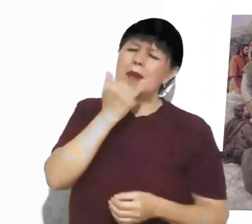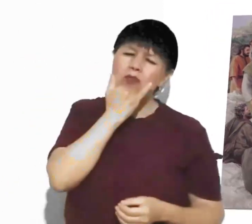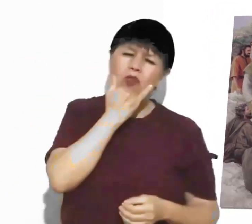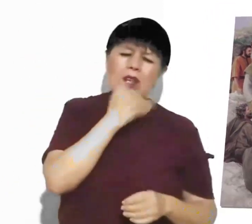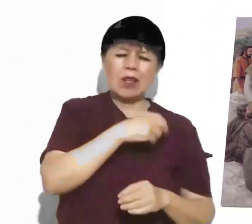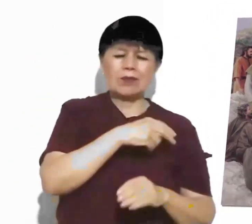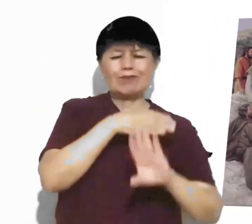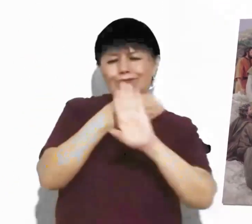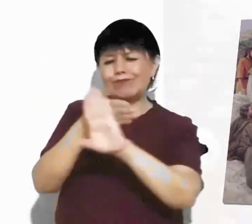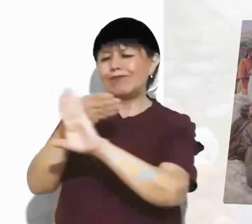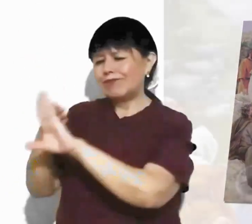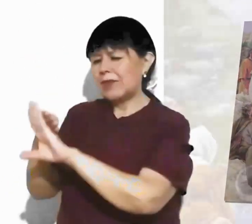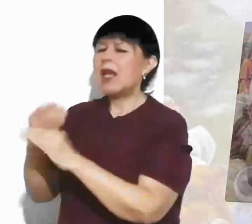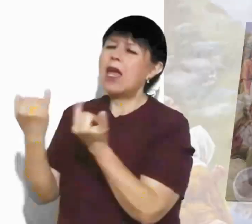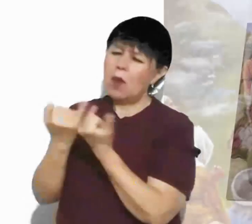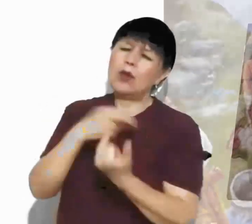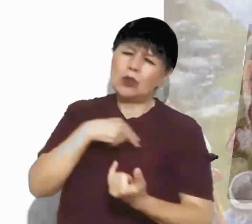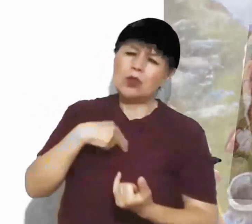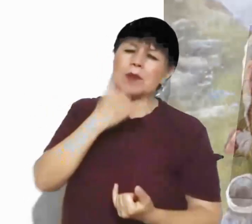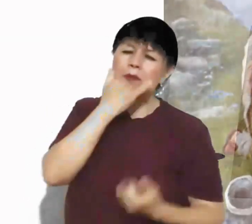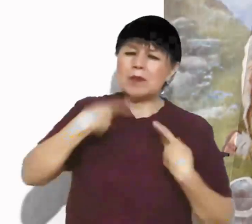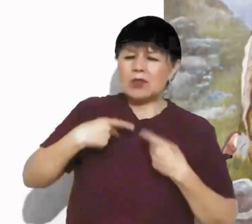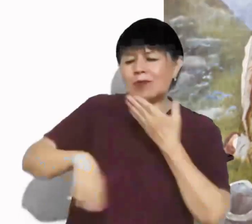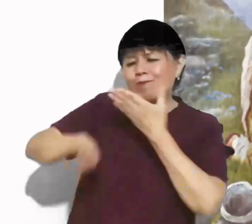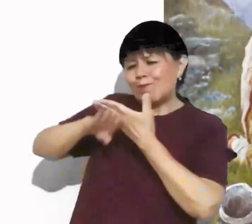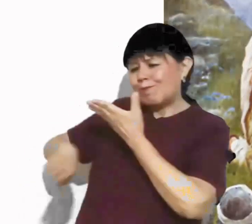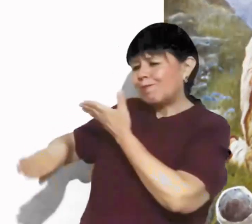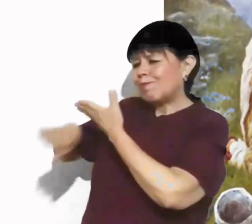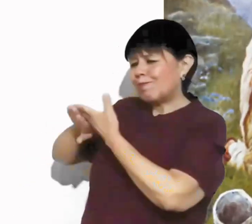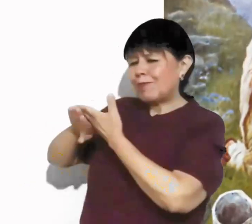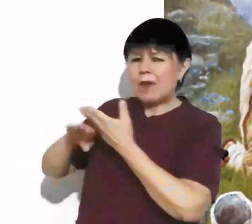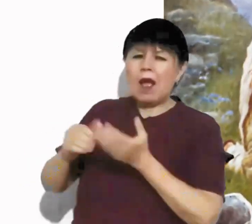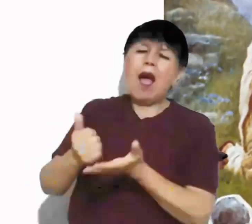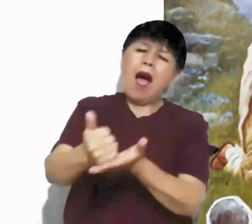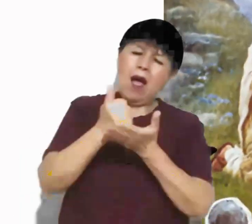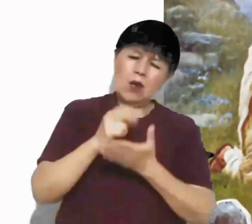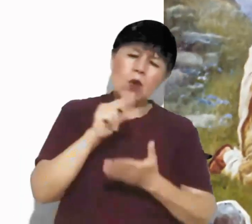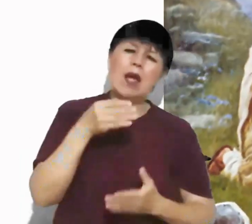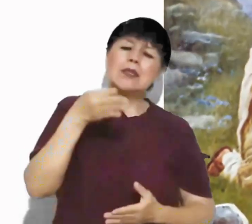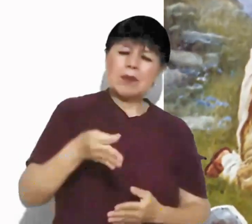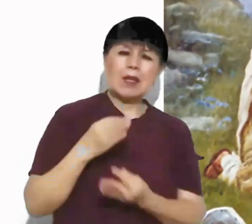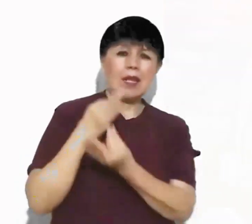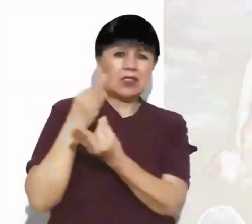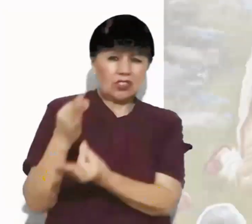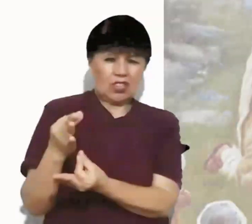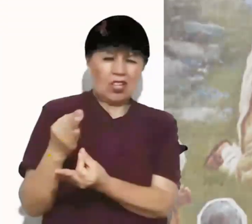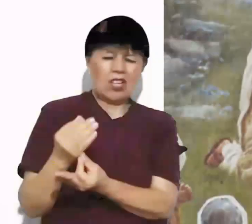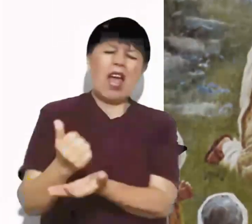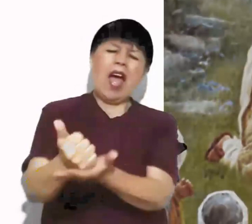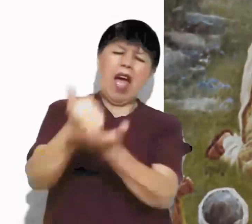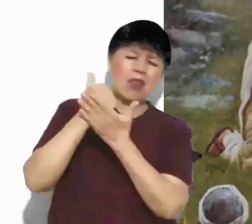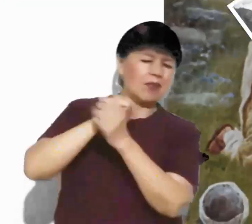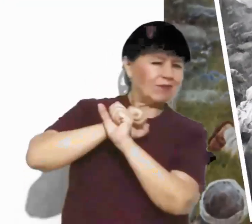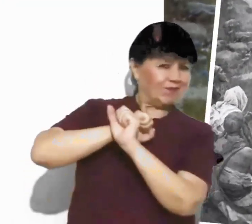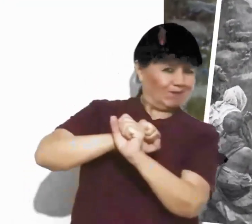Perdona nuestras ofensas, como también nosotros perdonamos a los que nos ofenden. No nos dejes caer en tentación